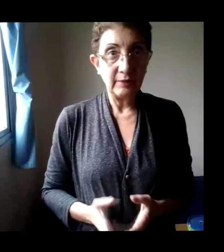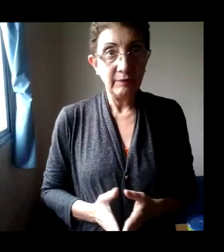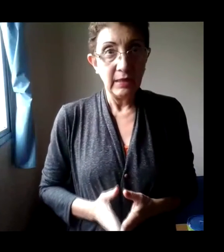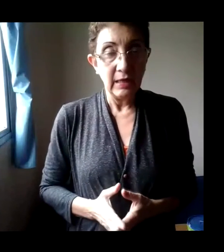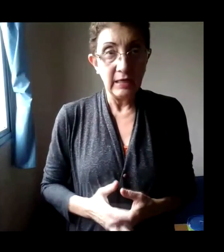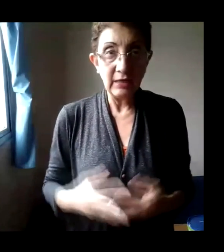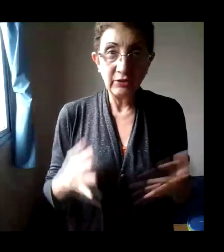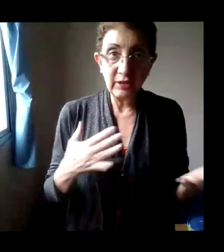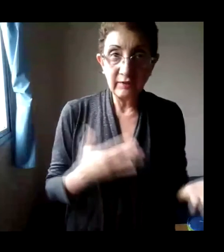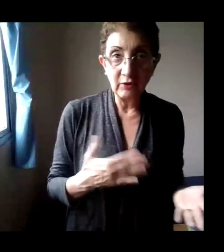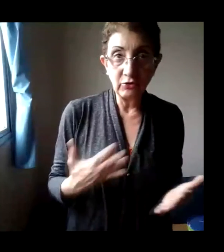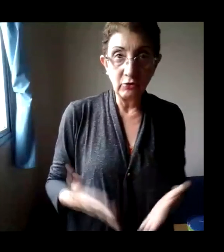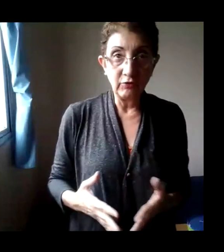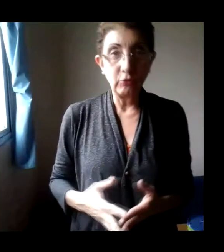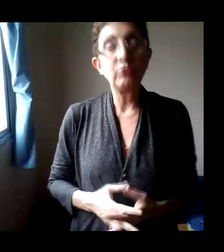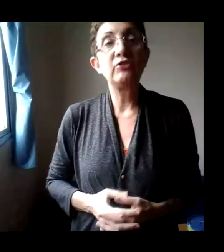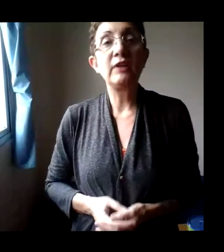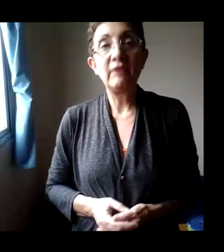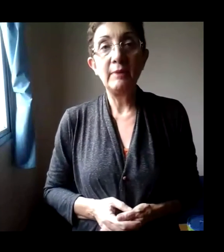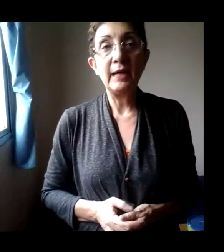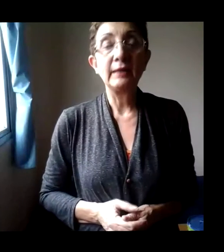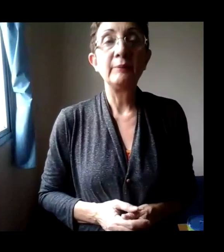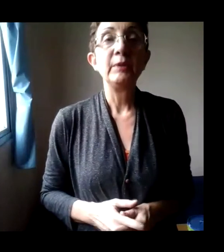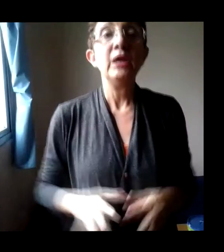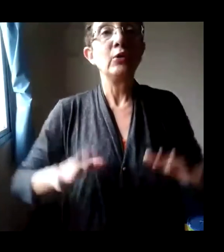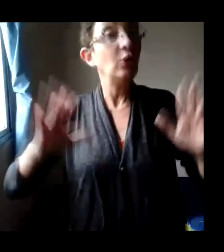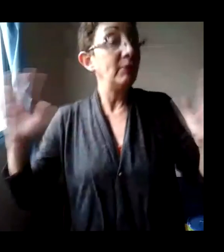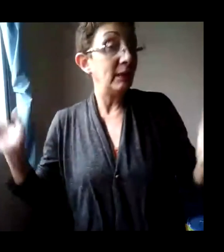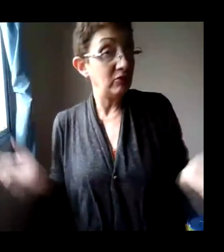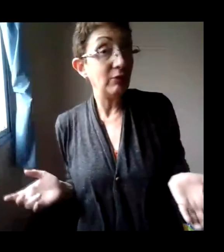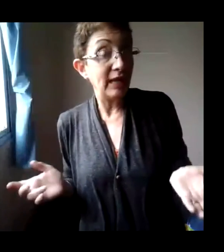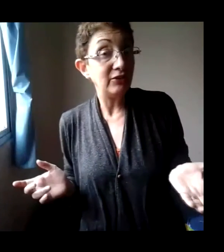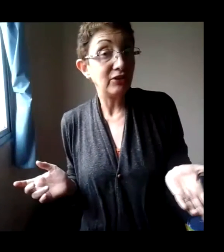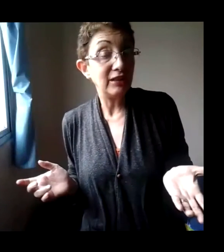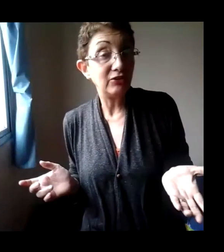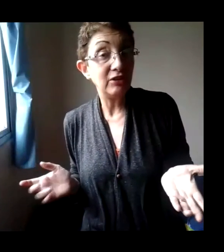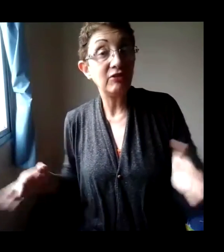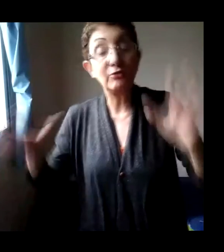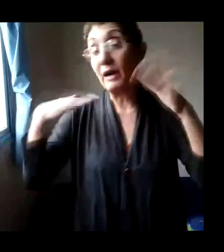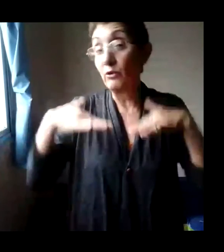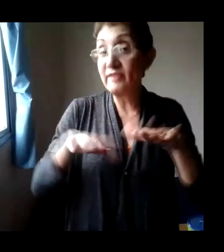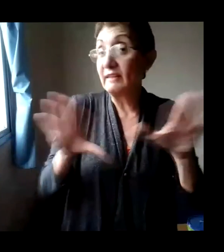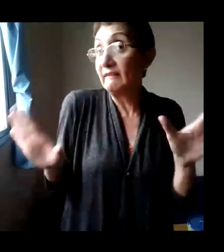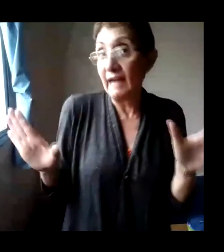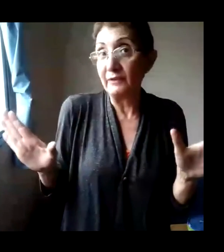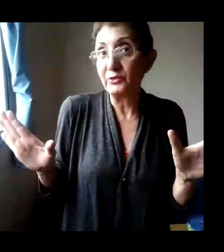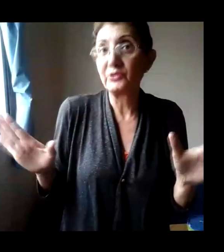e a inscrição de um novo curso estava aberta. Clube das Mulheres Criativas Baús Encantados.